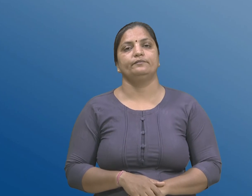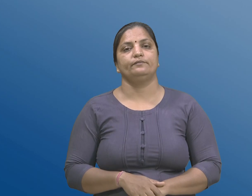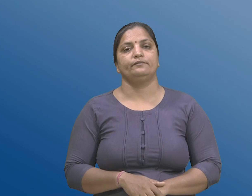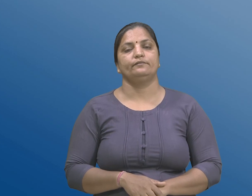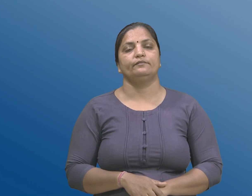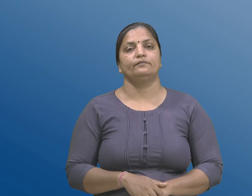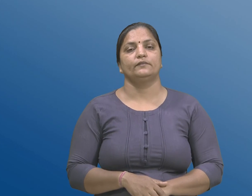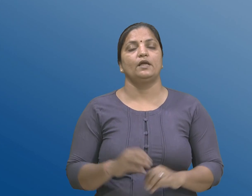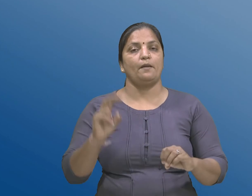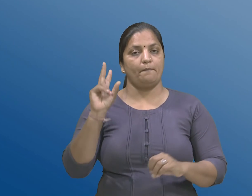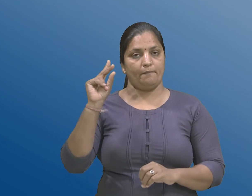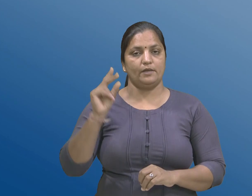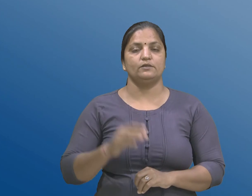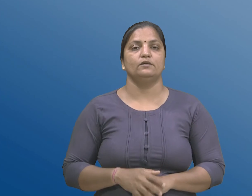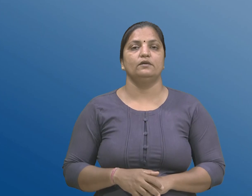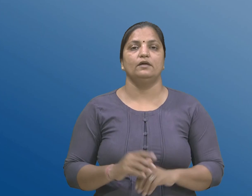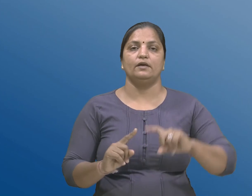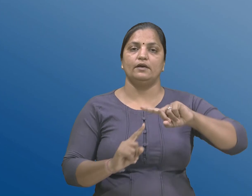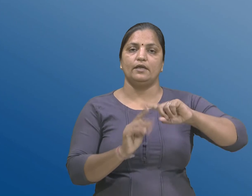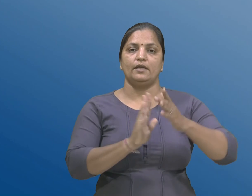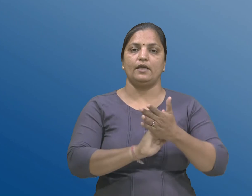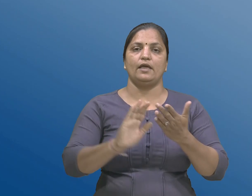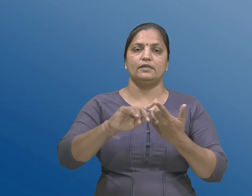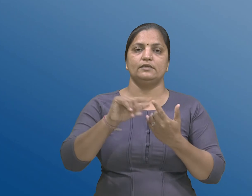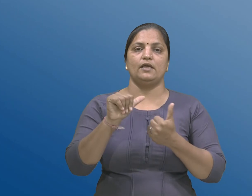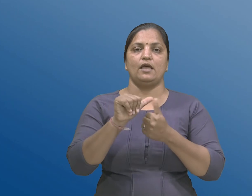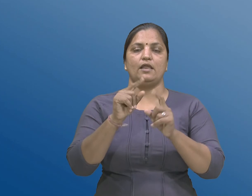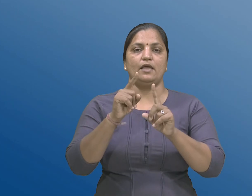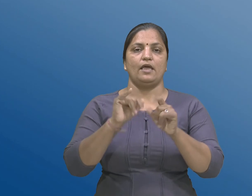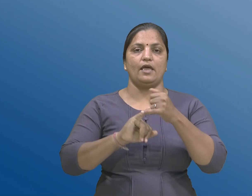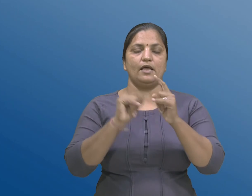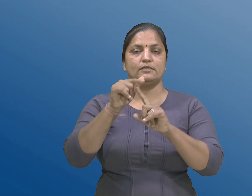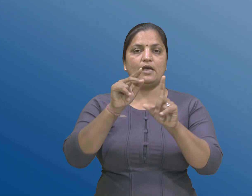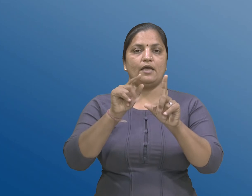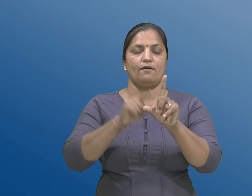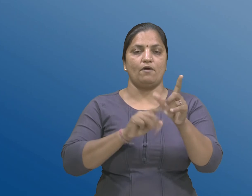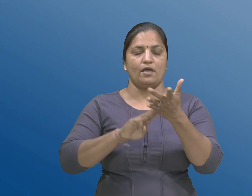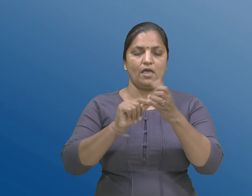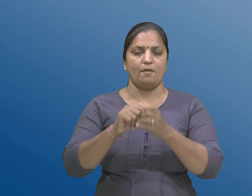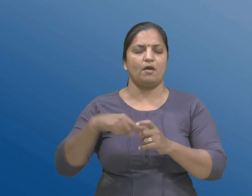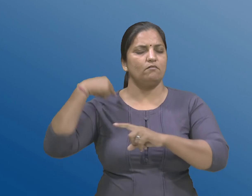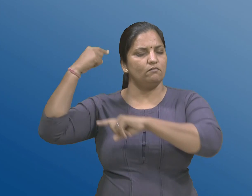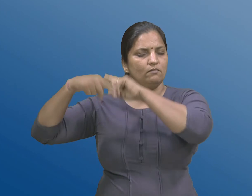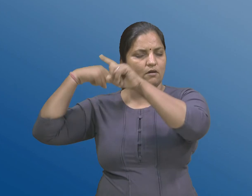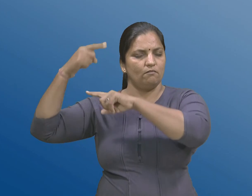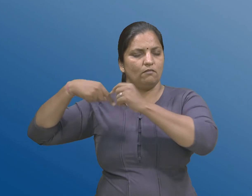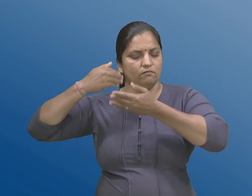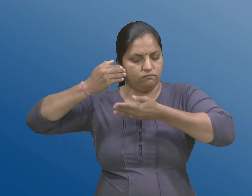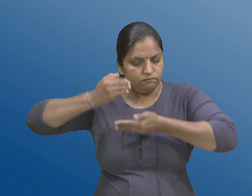बीजू थेलसेमिया एटलेके एक आनुवान शिक्रिते प्राप्त विकारोनों समू